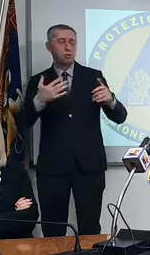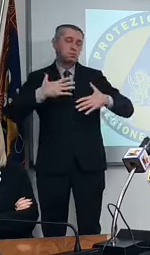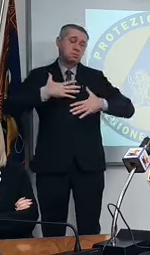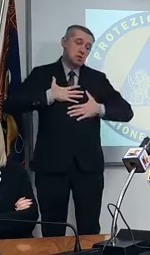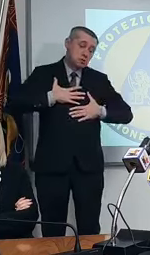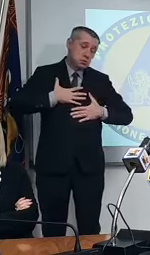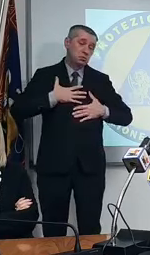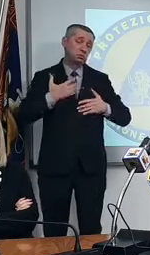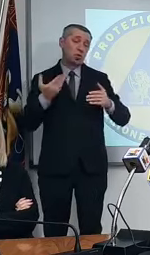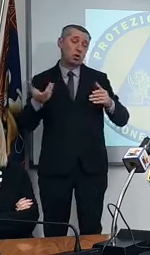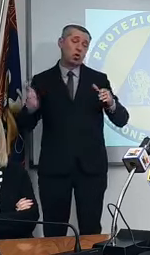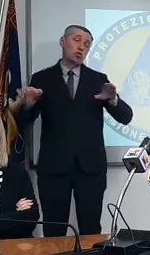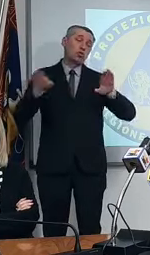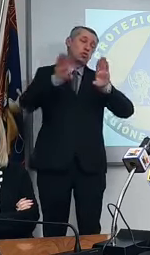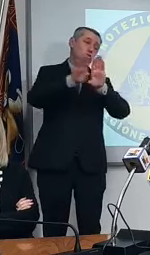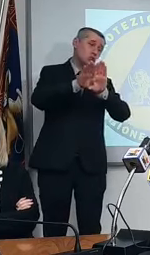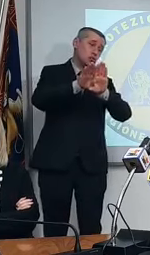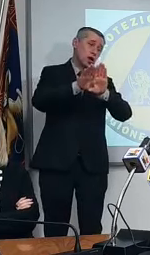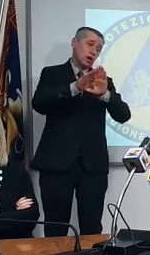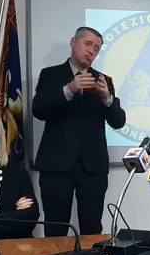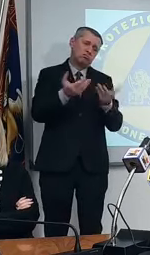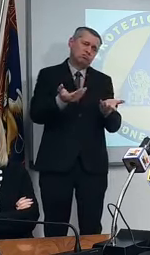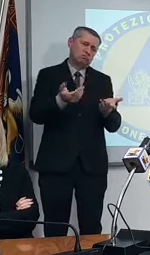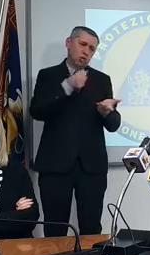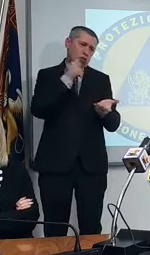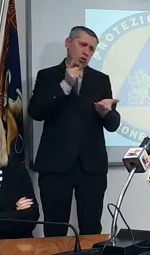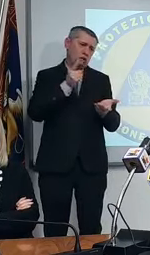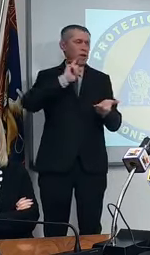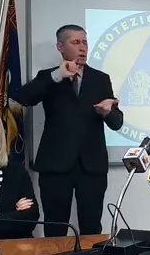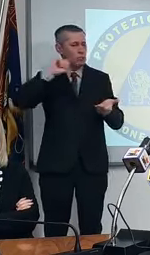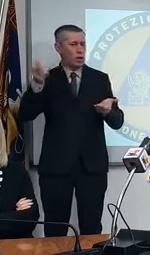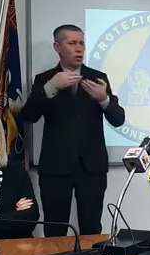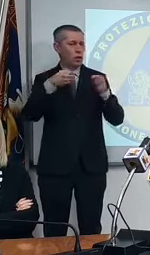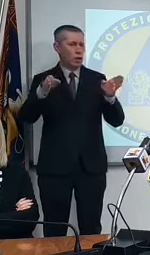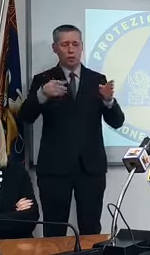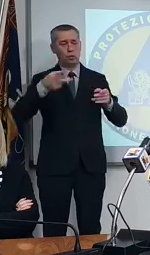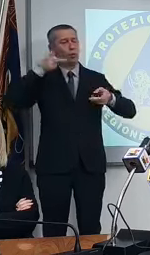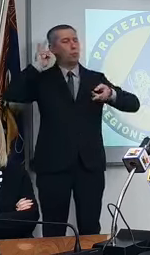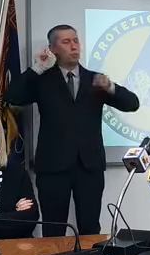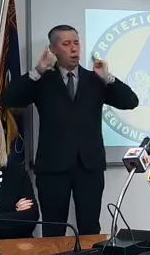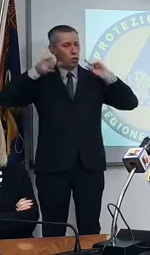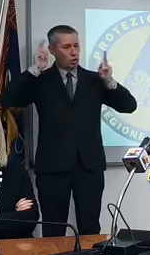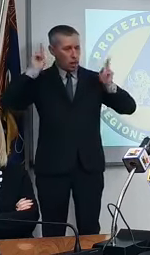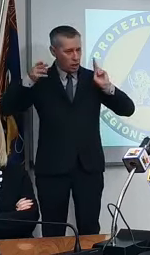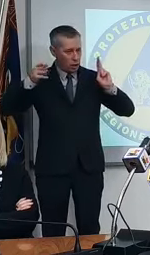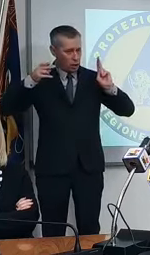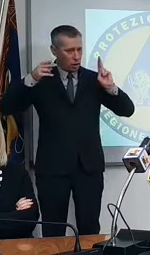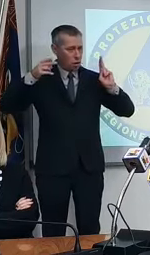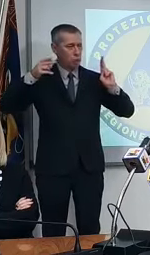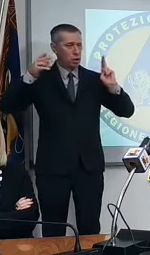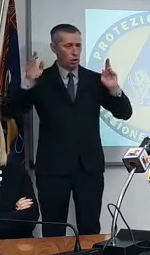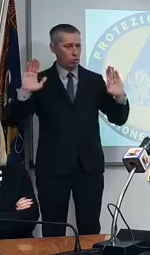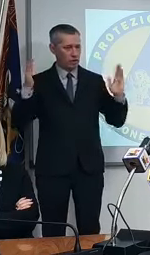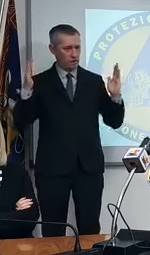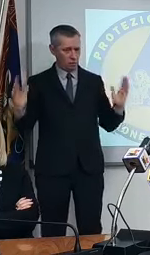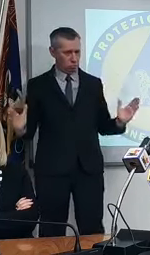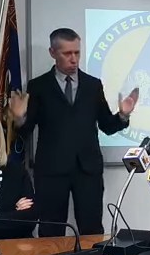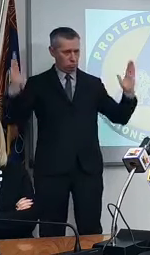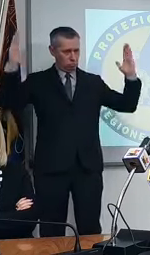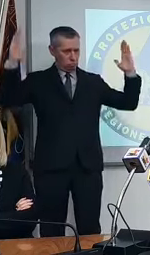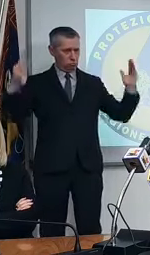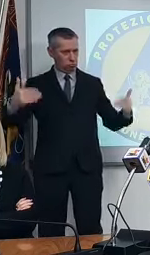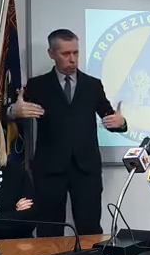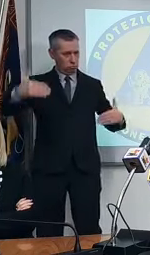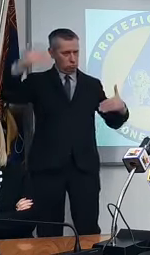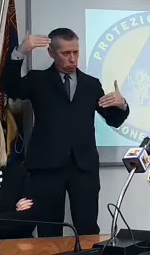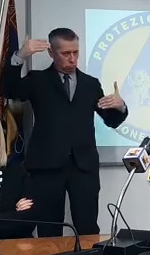chiusure sono superate bisogna stare aperti lui fa l'esempio dei parrucchieri con il plexiglass però basta con le chiusure lei